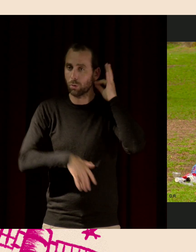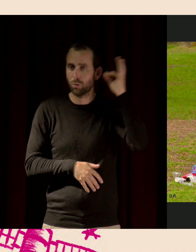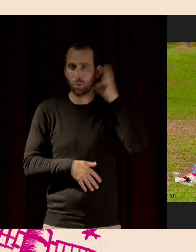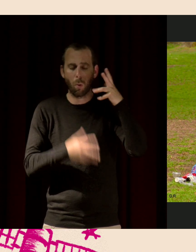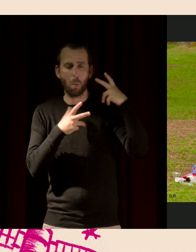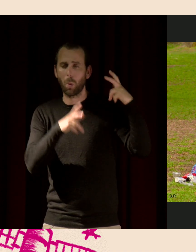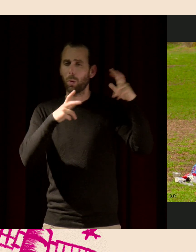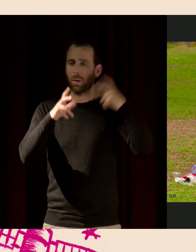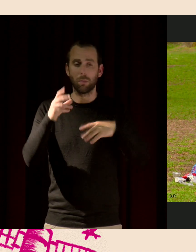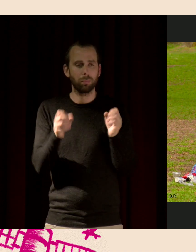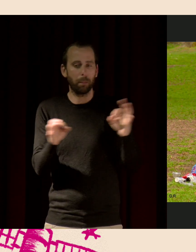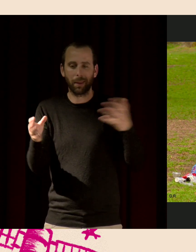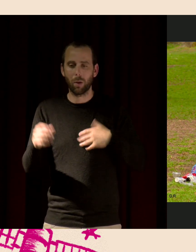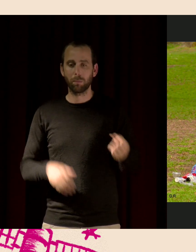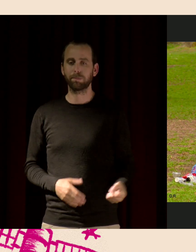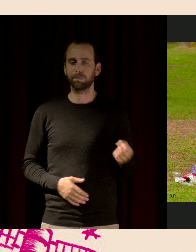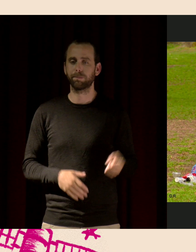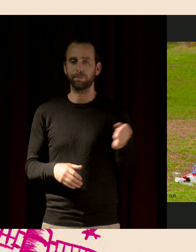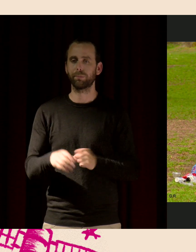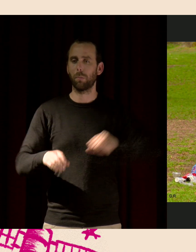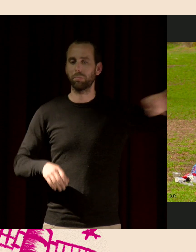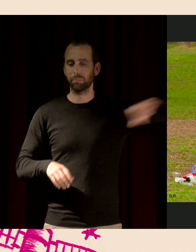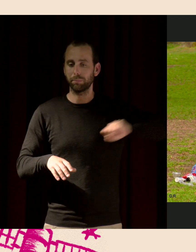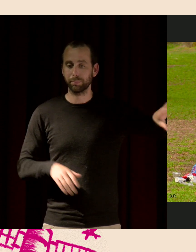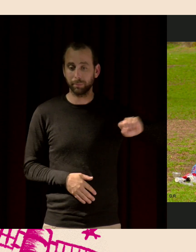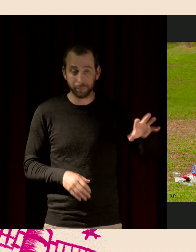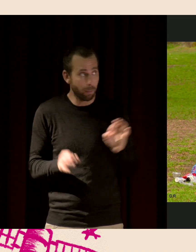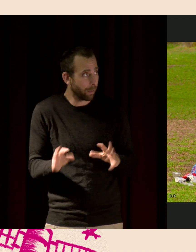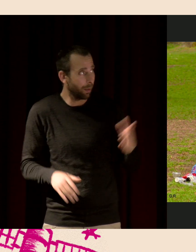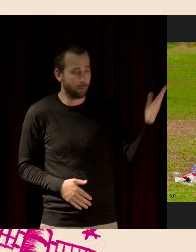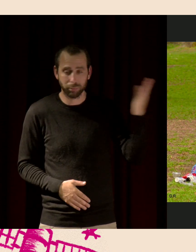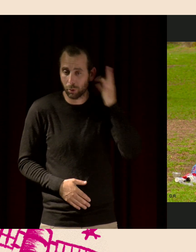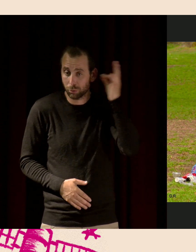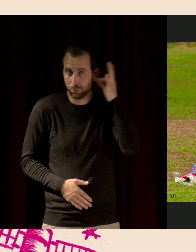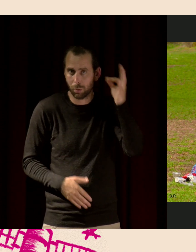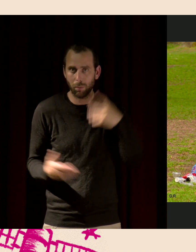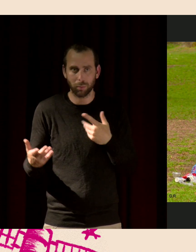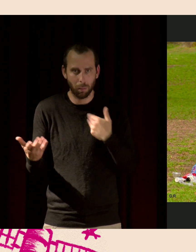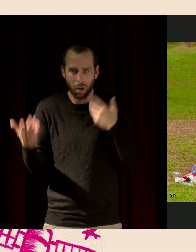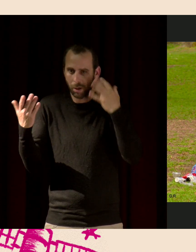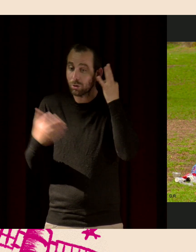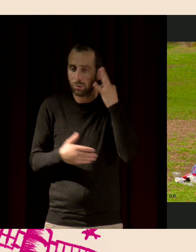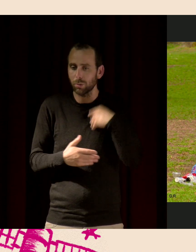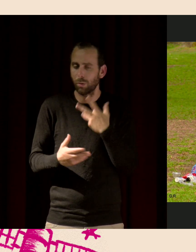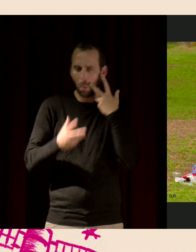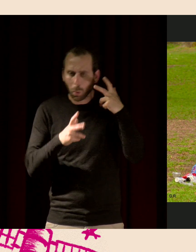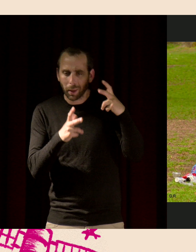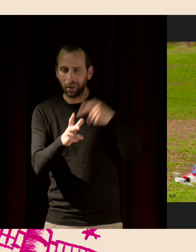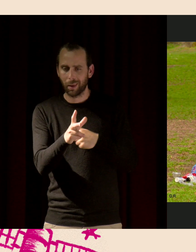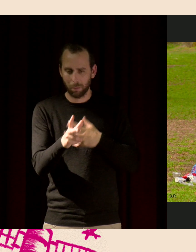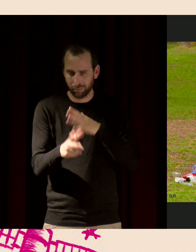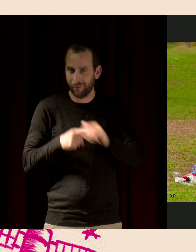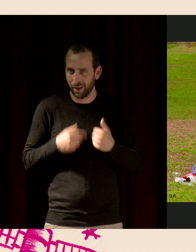on jetait encore par la fenêtre nos papiers des voitures. Là, avec nos bruits, j'en fais aussi du bruit, bien sûr, on